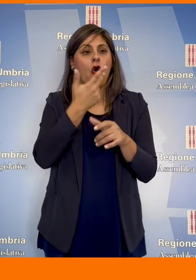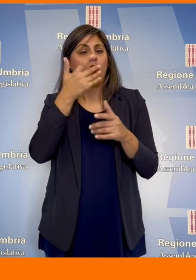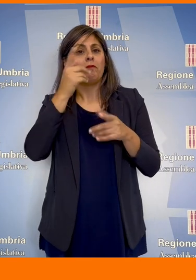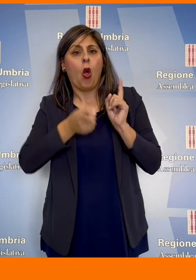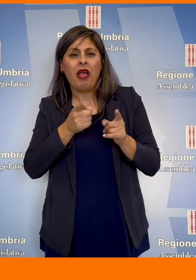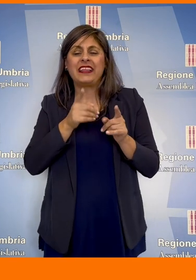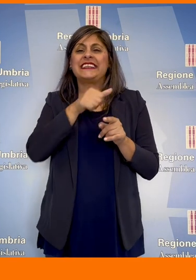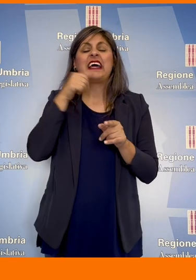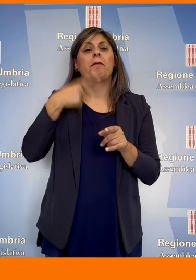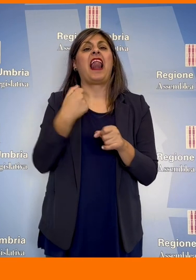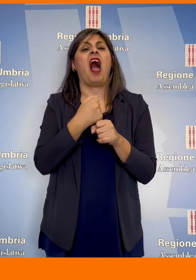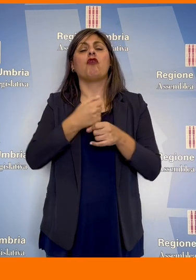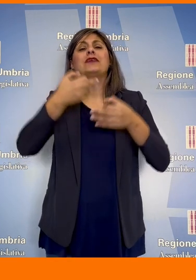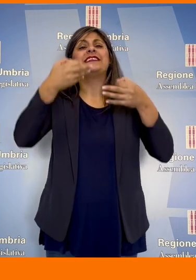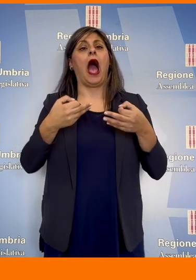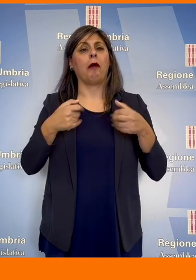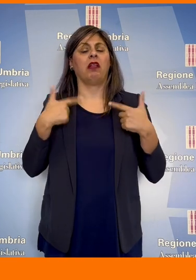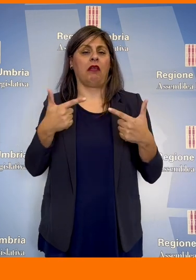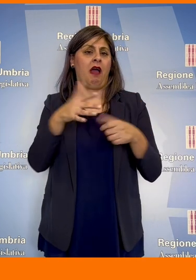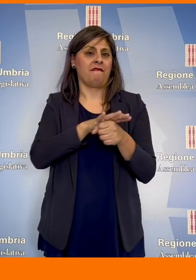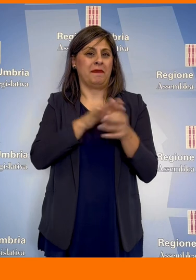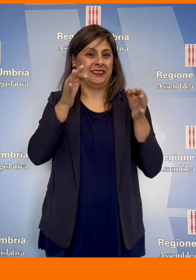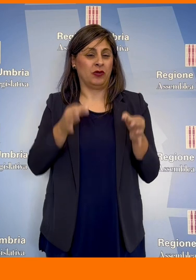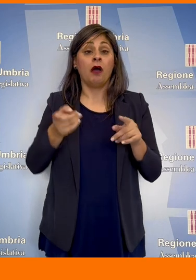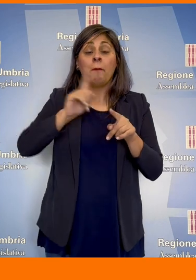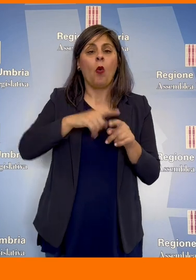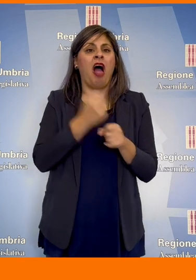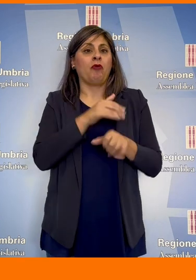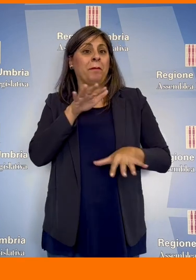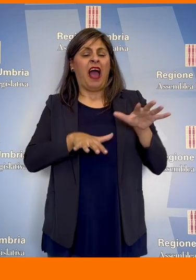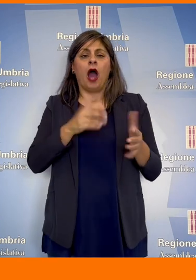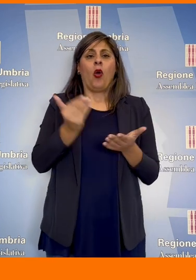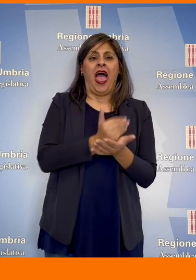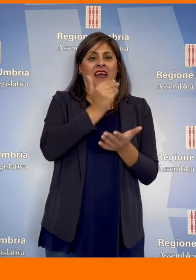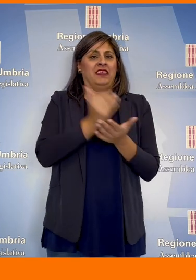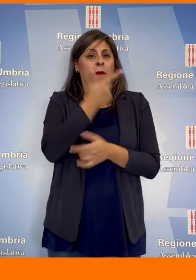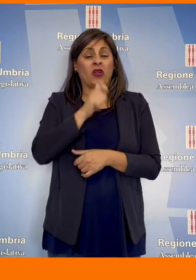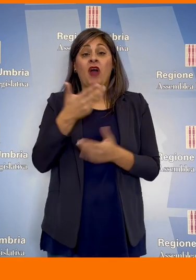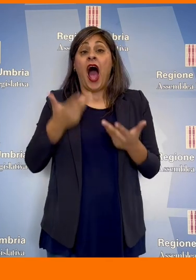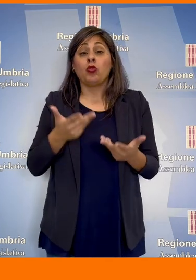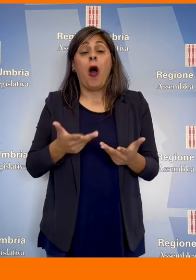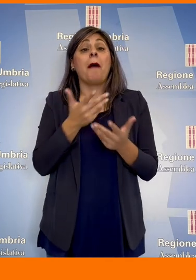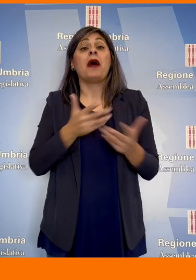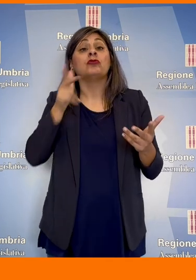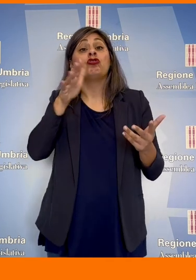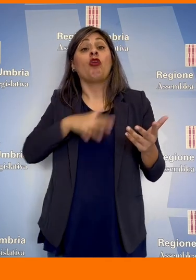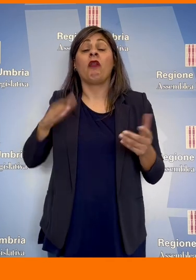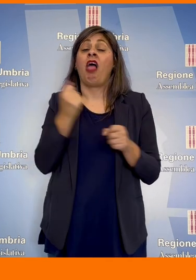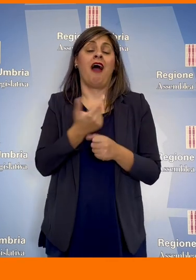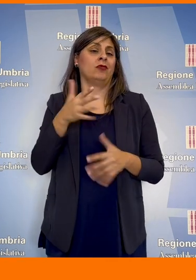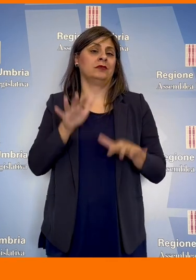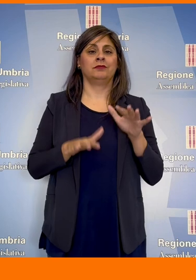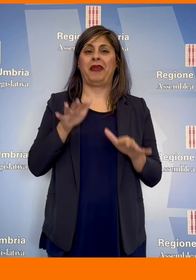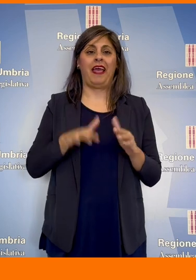tutelino la stabilità del lavoro, in particolare superino la precarietà che oggi interessano a gran parte dell'occupazione femminile.